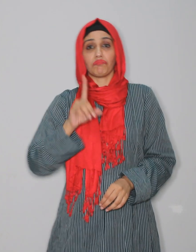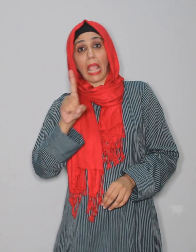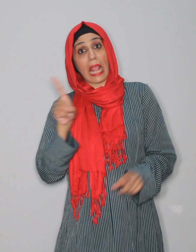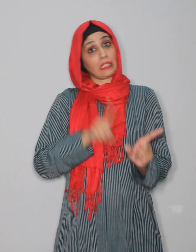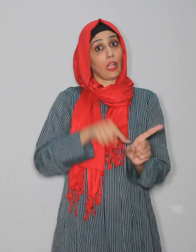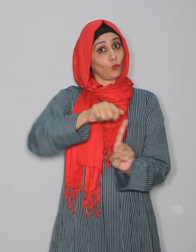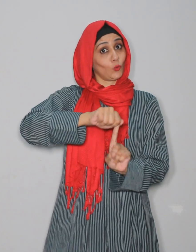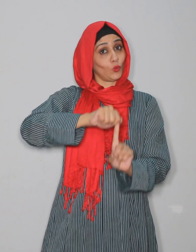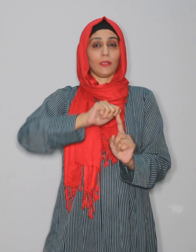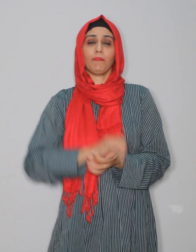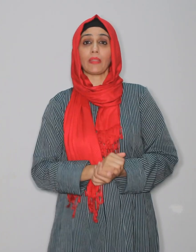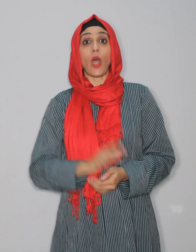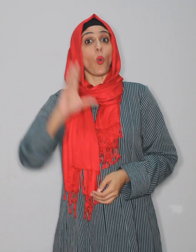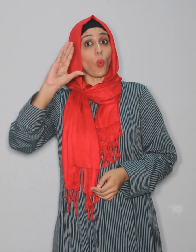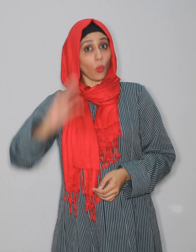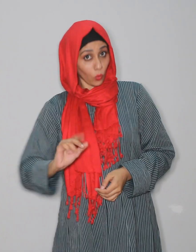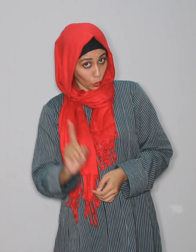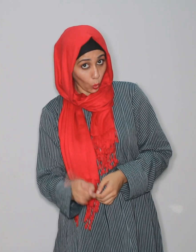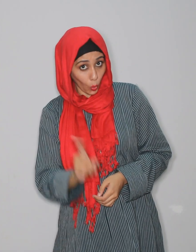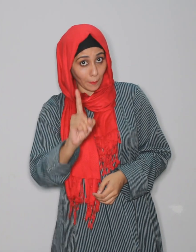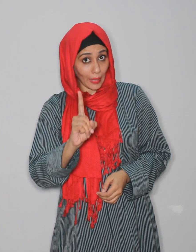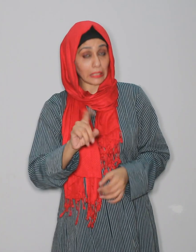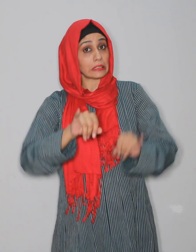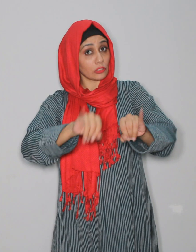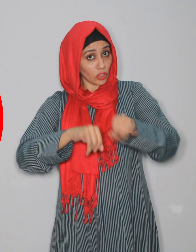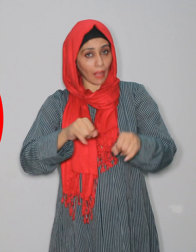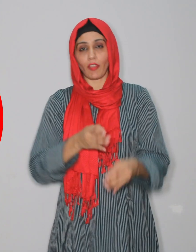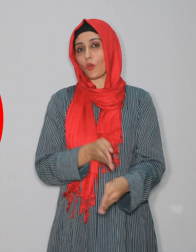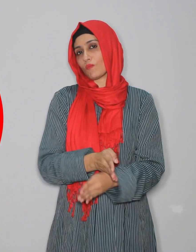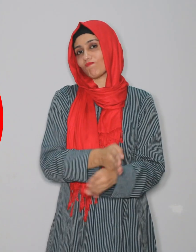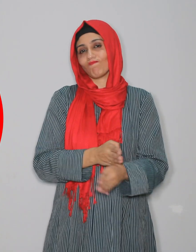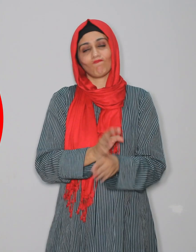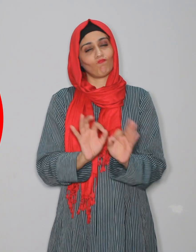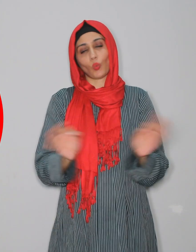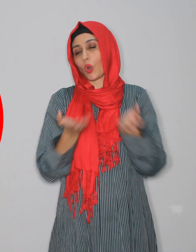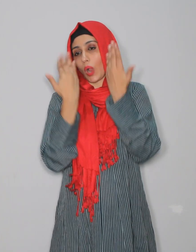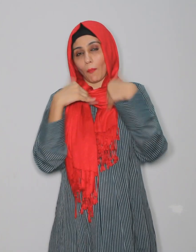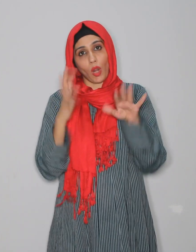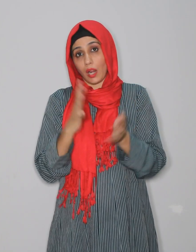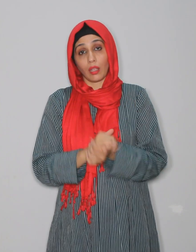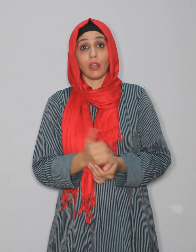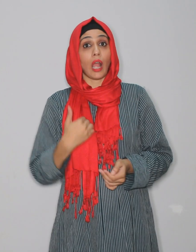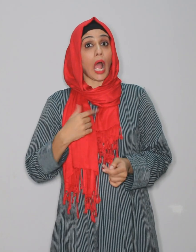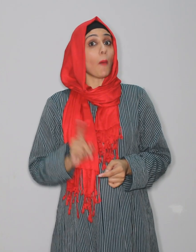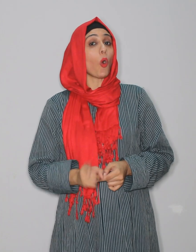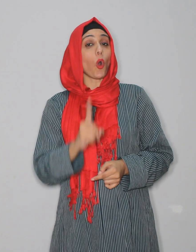ایک سال ہو اس سے کم عمر جانور کی قربانی نہیں ہو سکتی اور ہم ان کی عمر کا